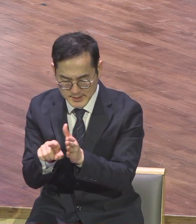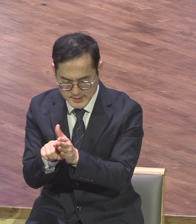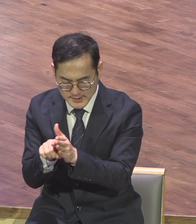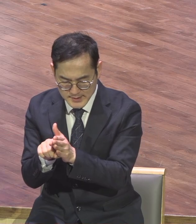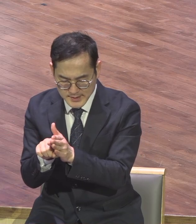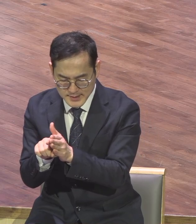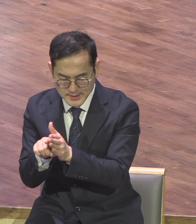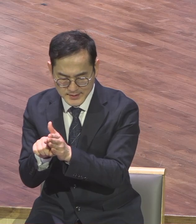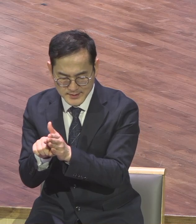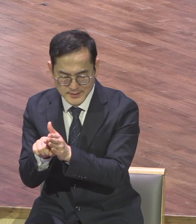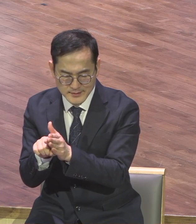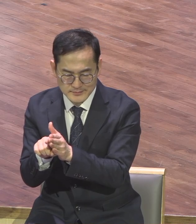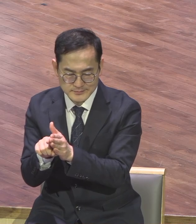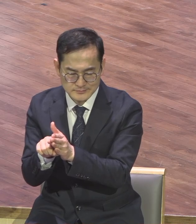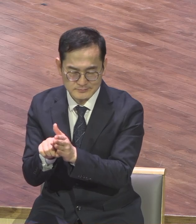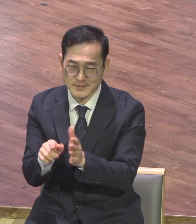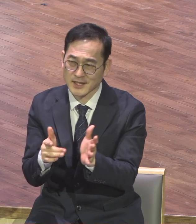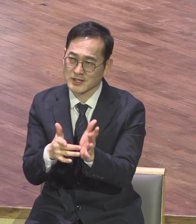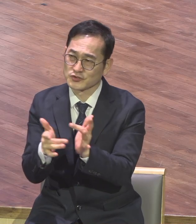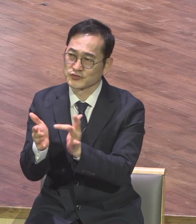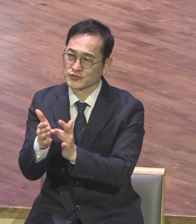하나님의 강독된 사람